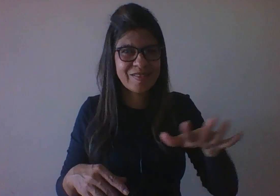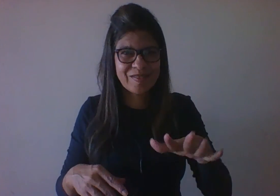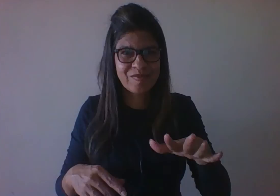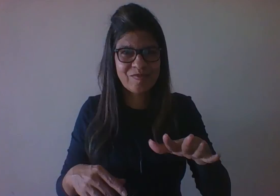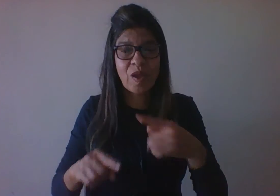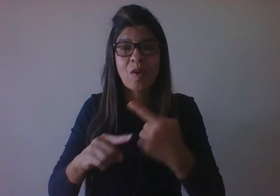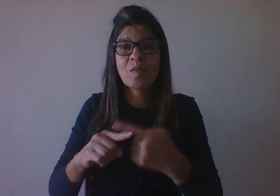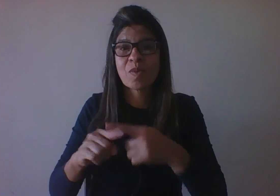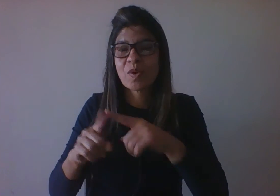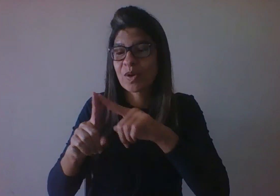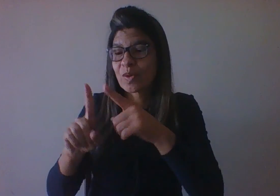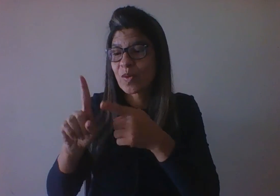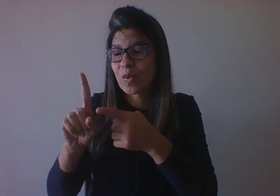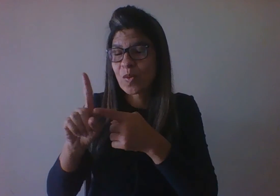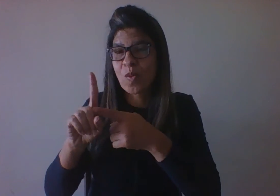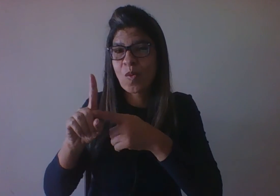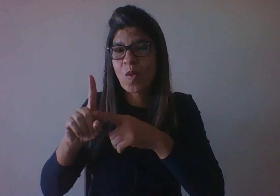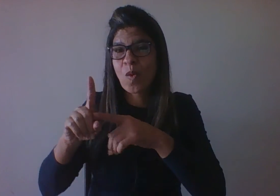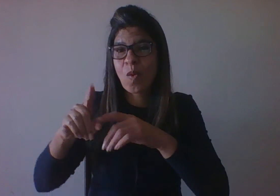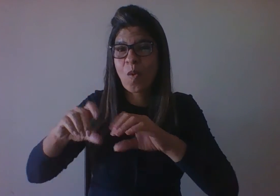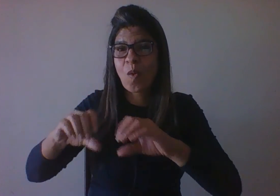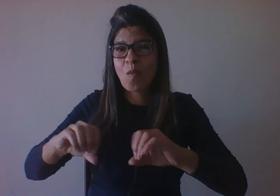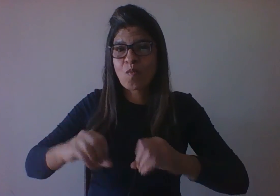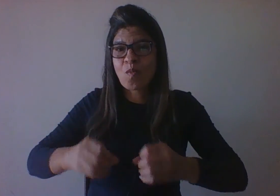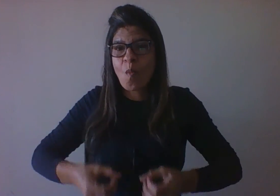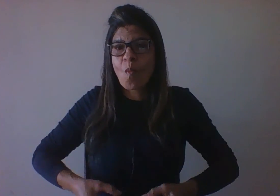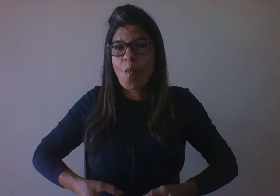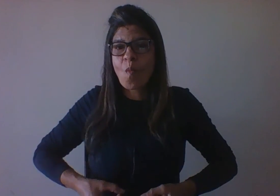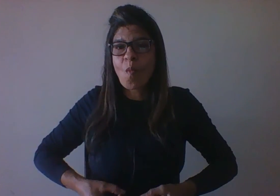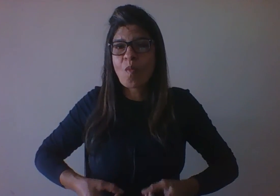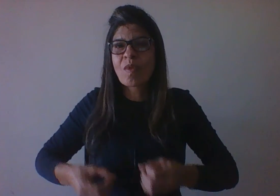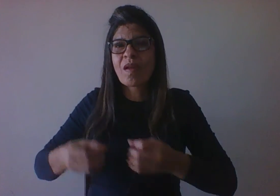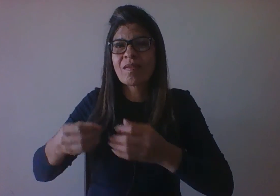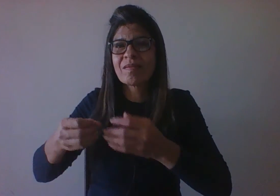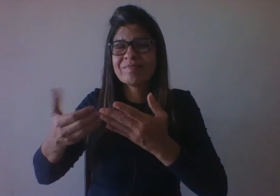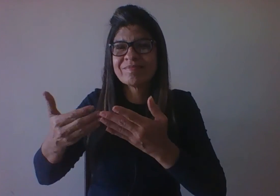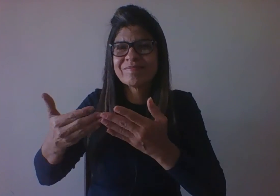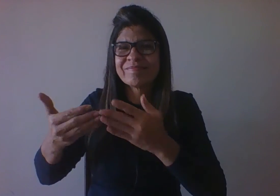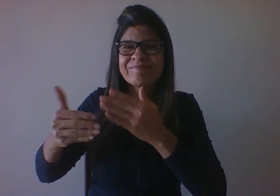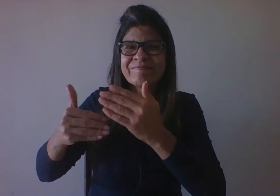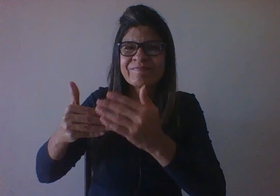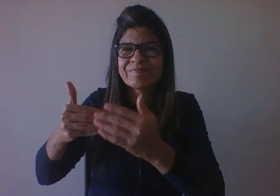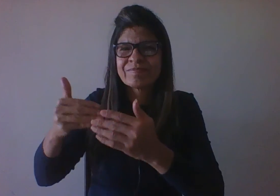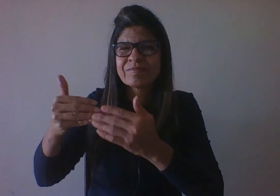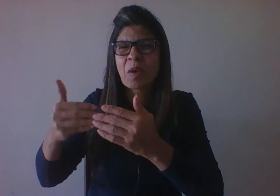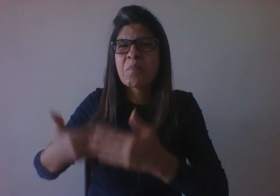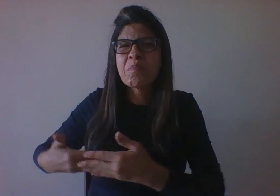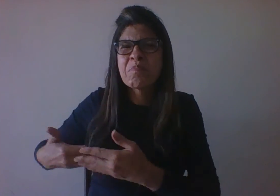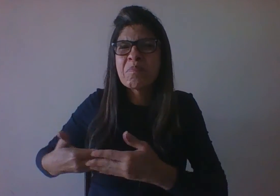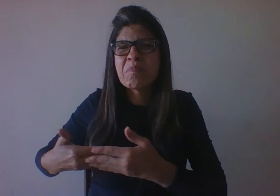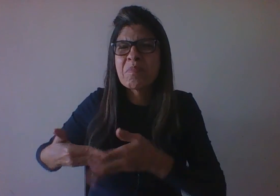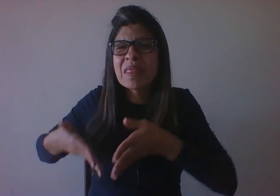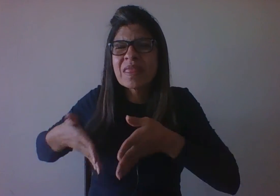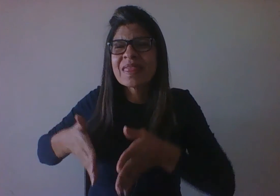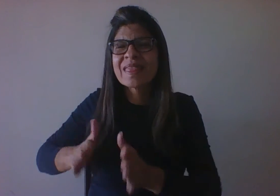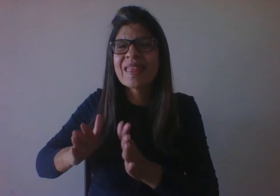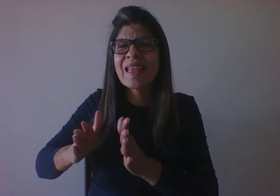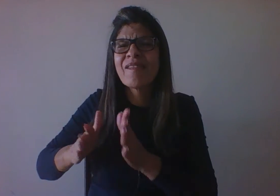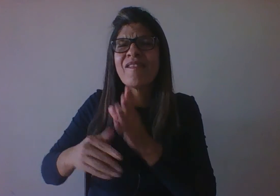limitado. Um bebê nasce extremamente frágil e por isso ele se torna tão